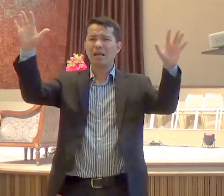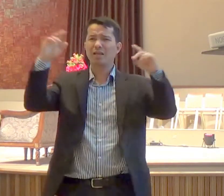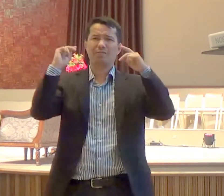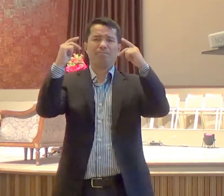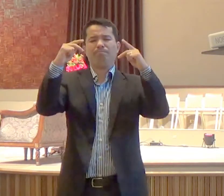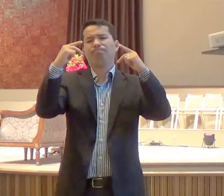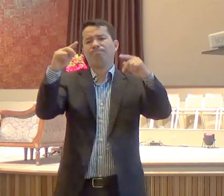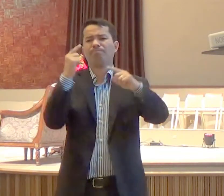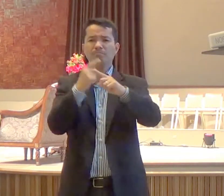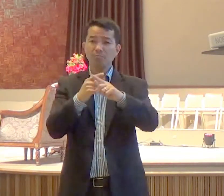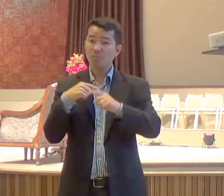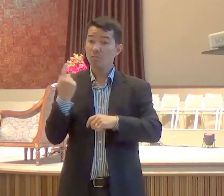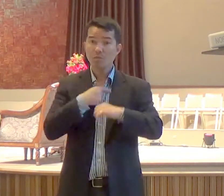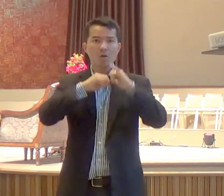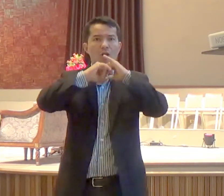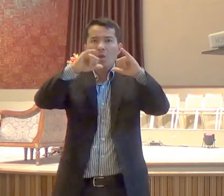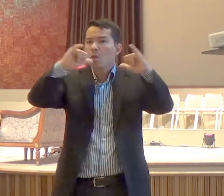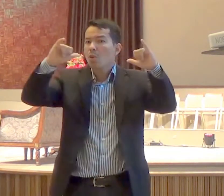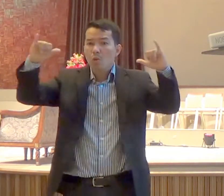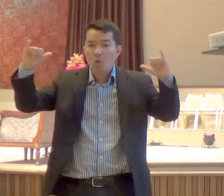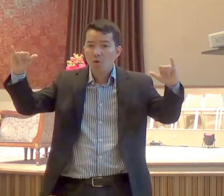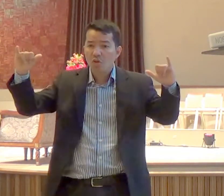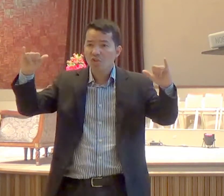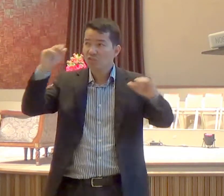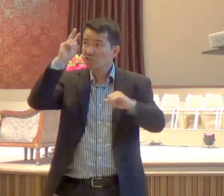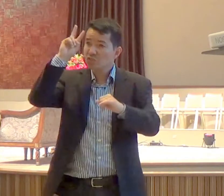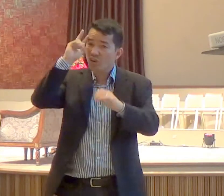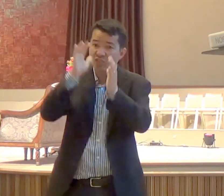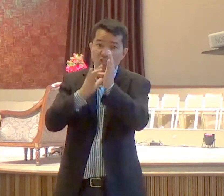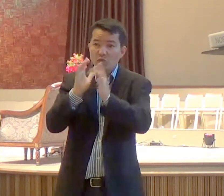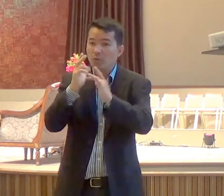porque anunciamos, muitas vezes, um Evangelho, adocicado, nosso,